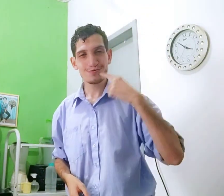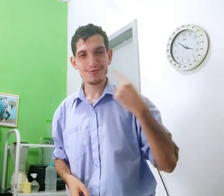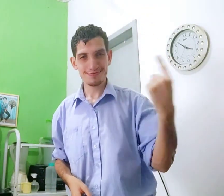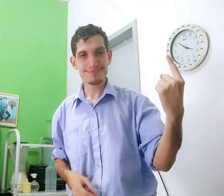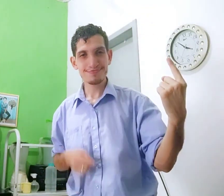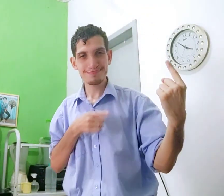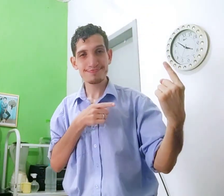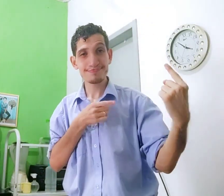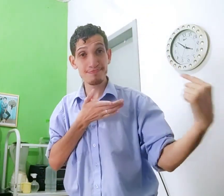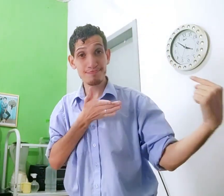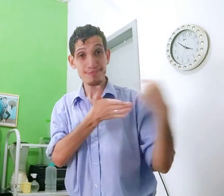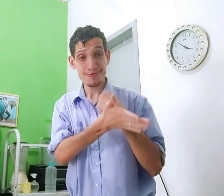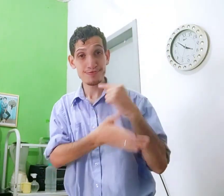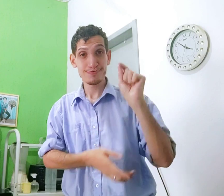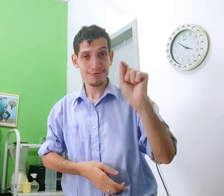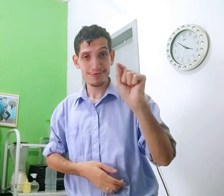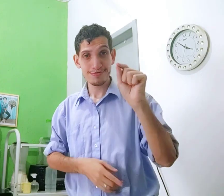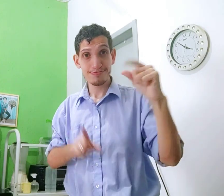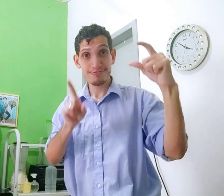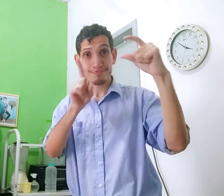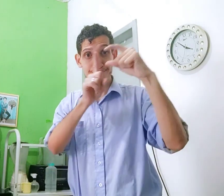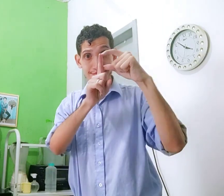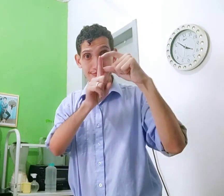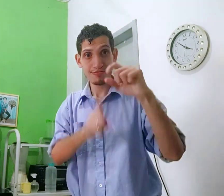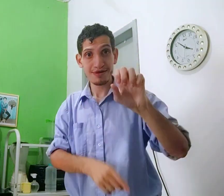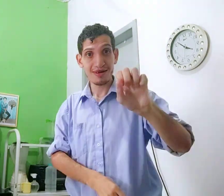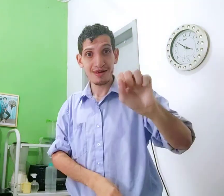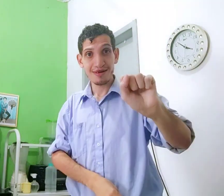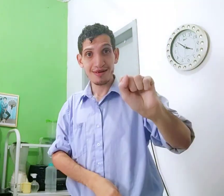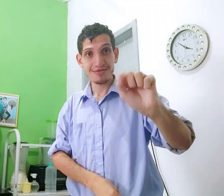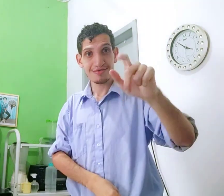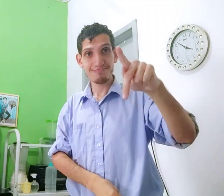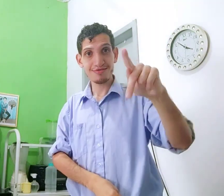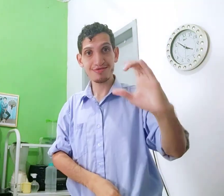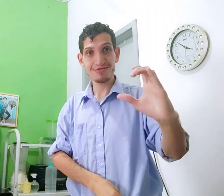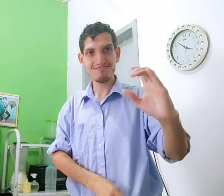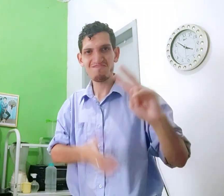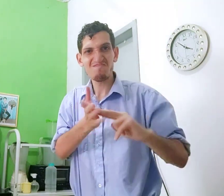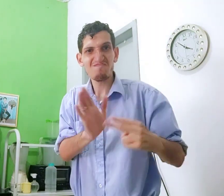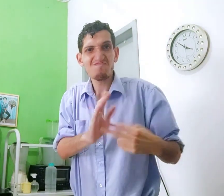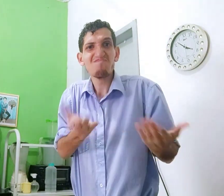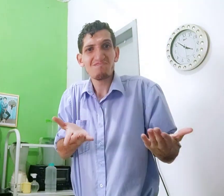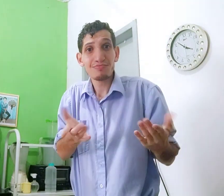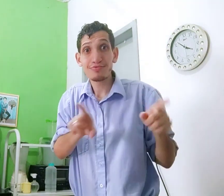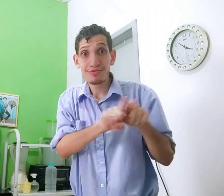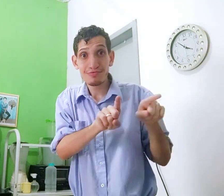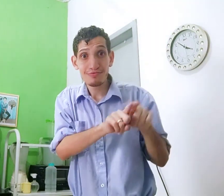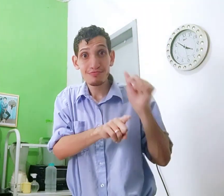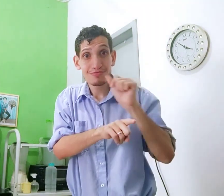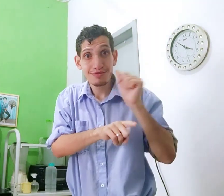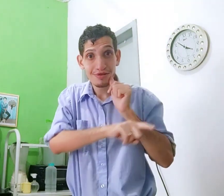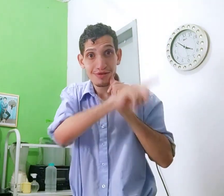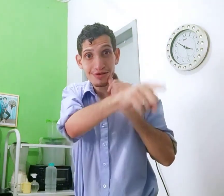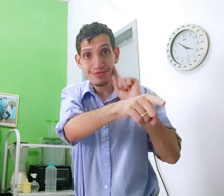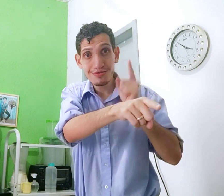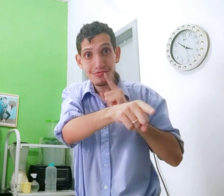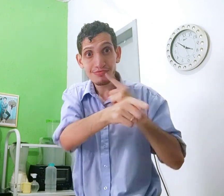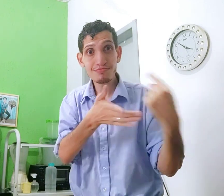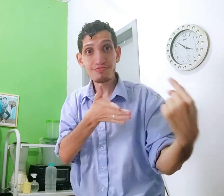Um tempo atrás surdo, a pessoa me perguntou o que? A palavra SPC, qual o significado? Também uma